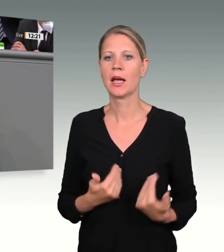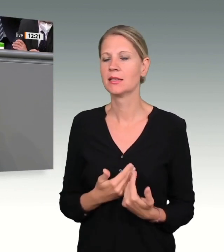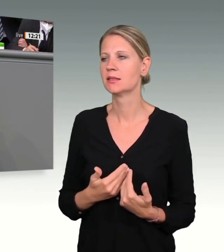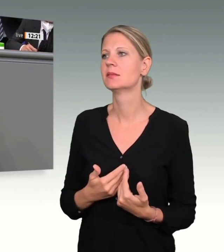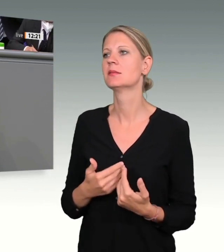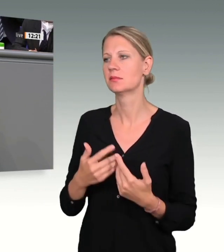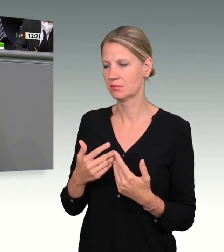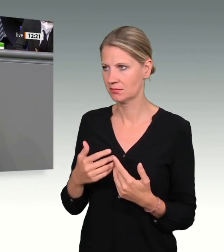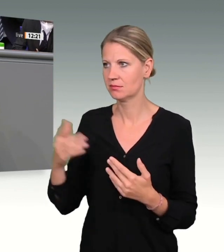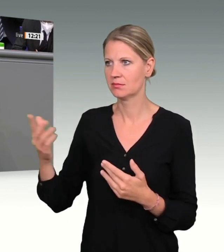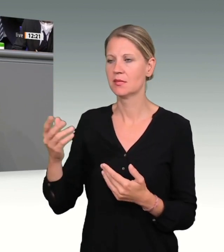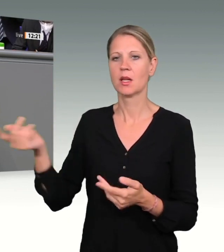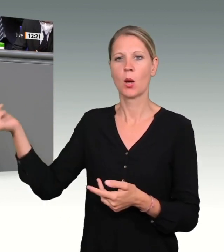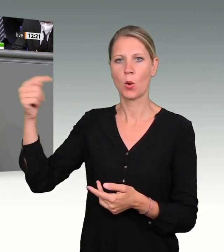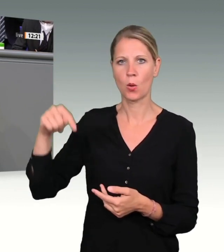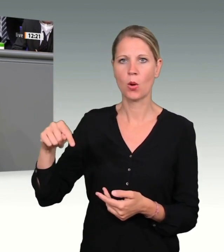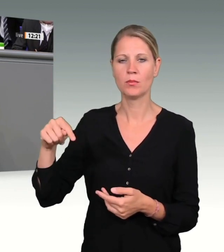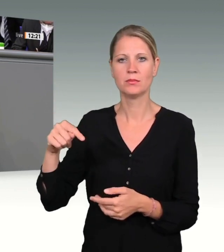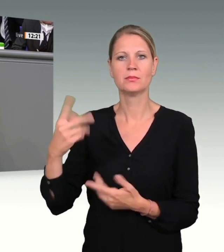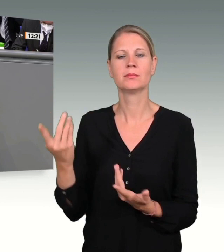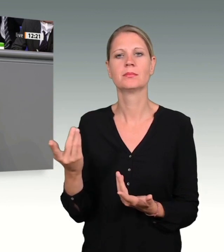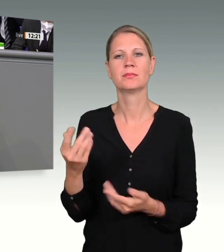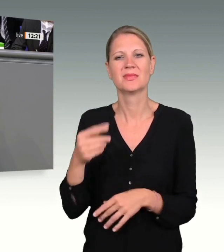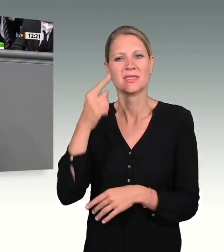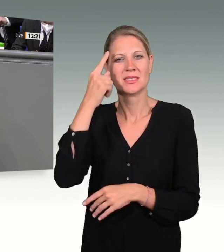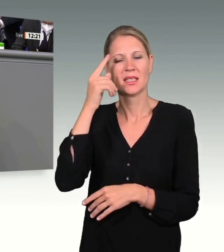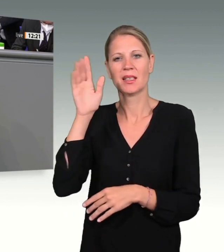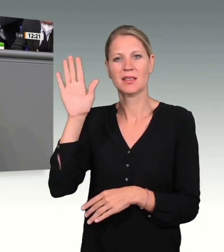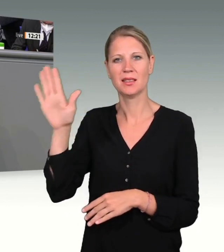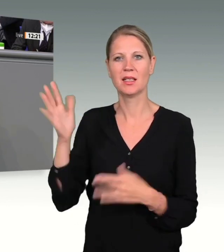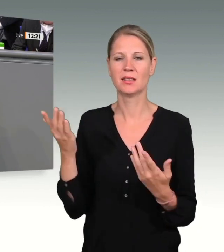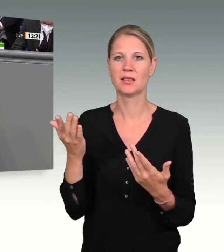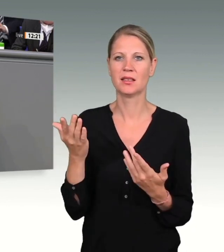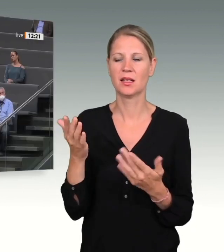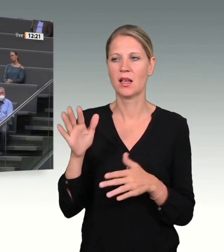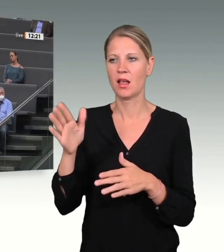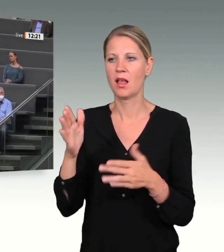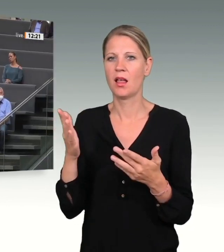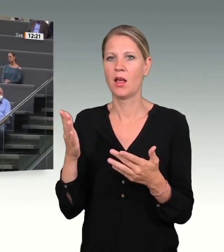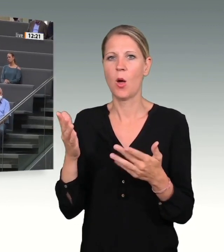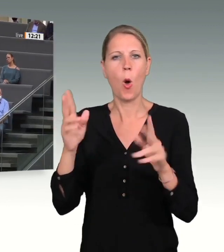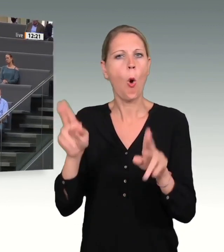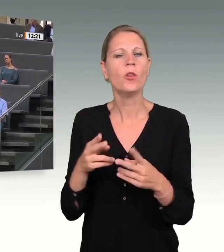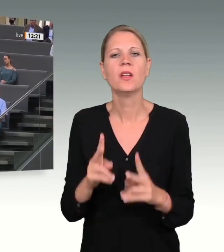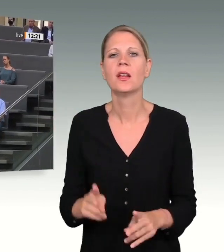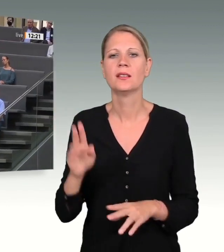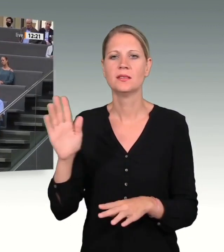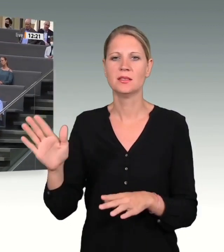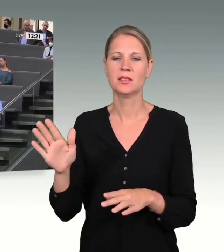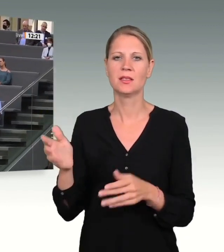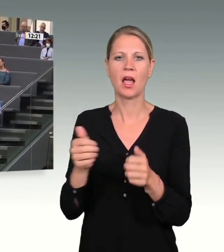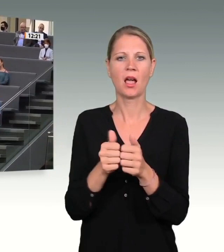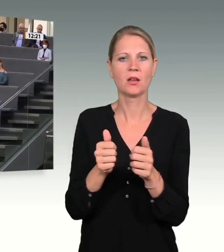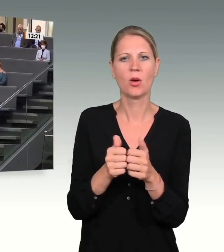das von Ihnen erlittene Unrecht, an Ihren unwiederbringlichen Verlust, der uns Abgeordneten bei unserer Arbeit in den letzten dreieinhalb Jahren